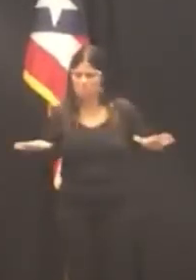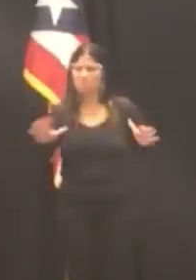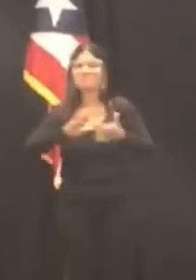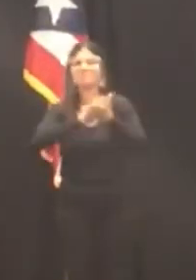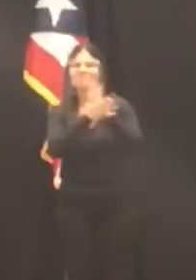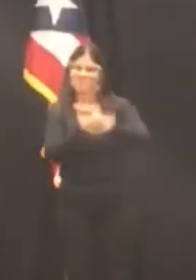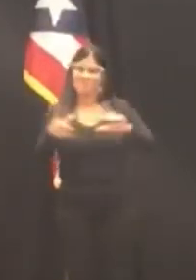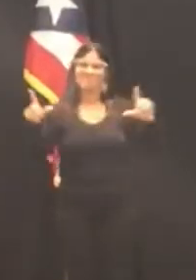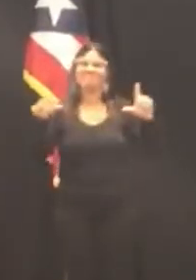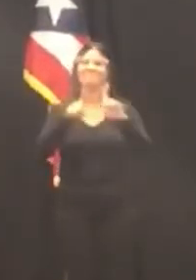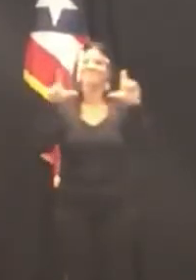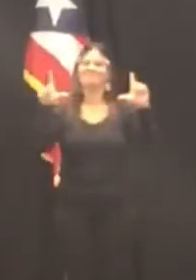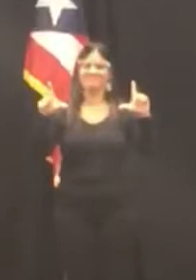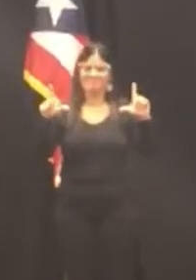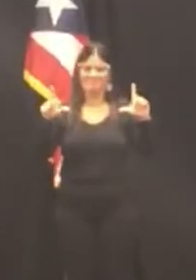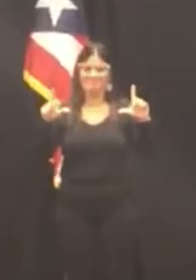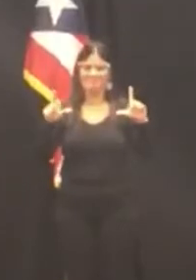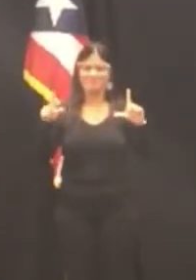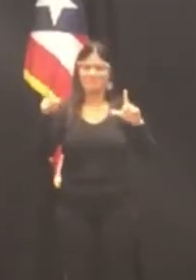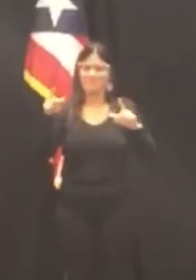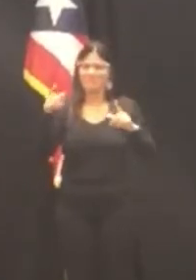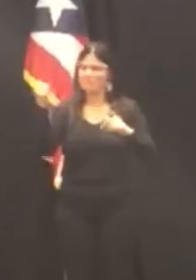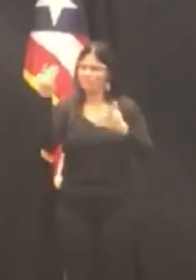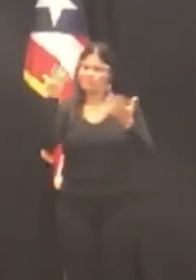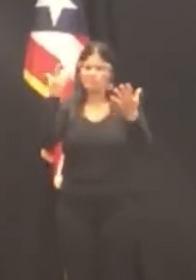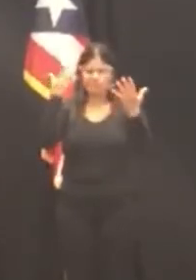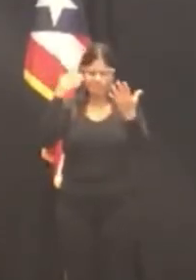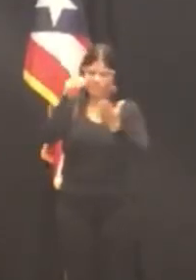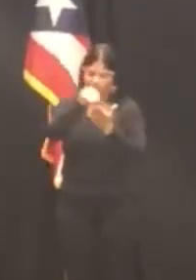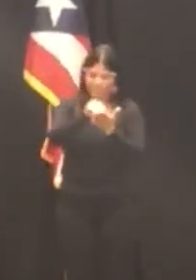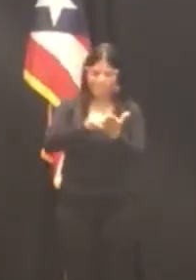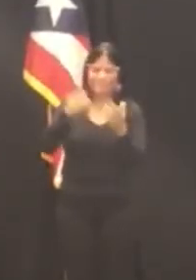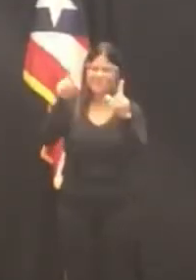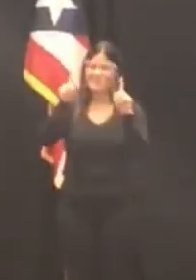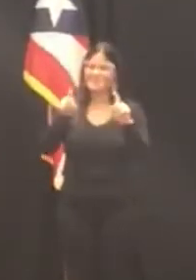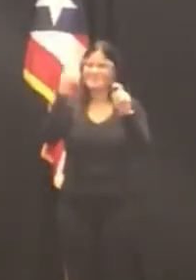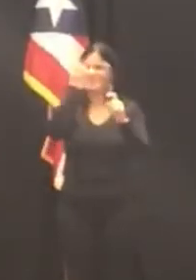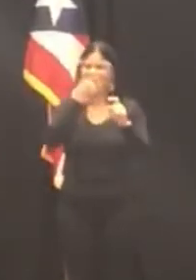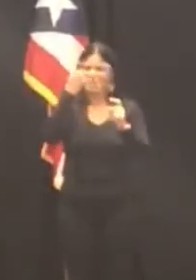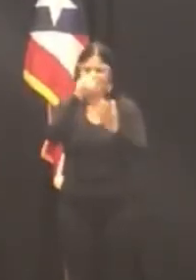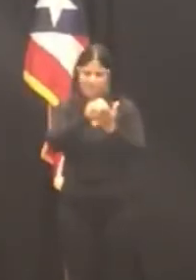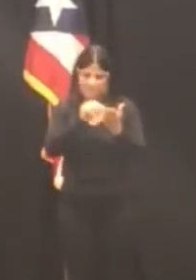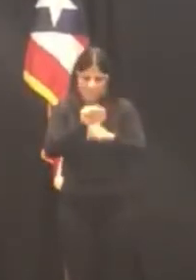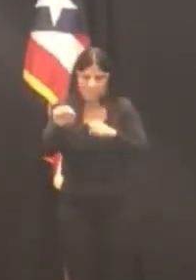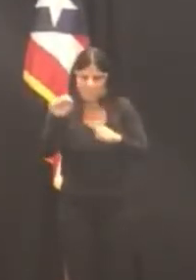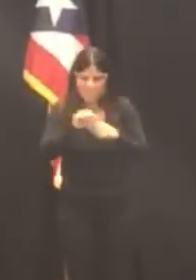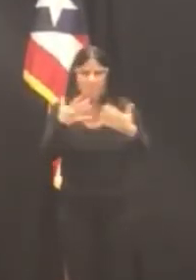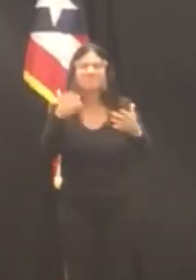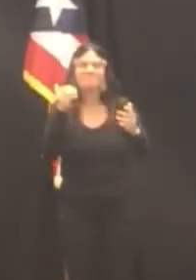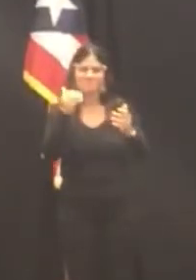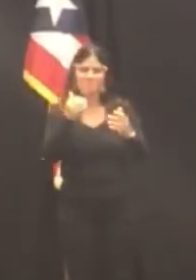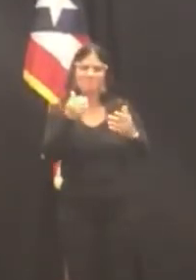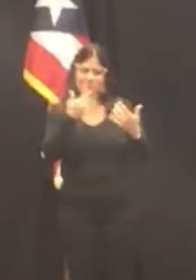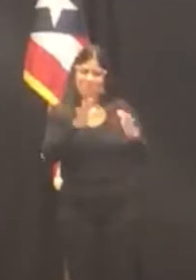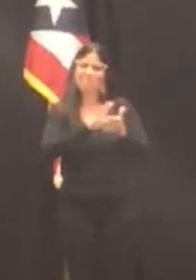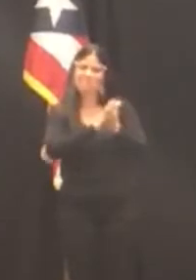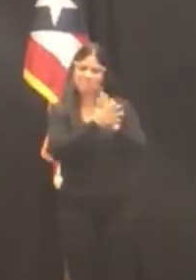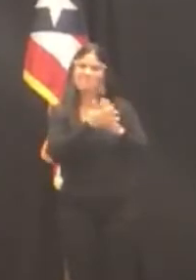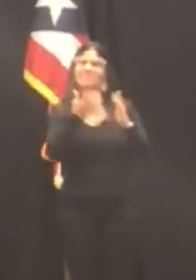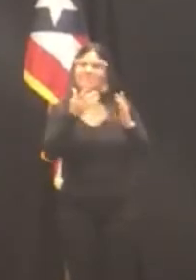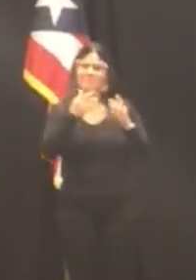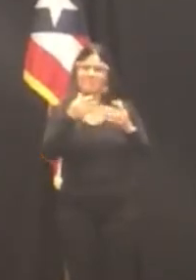intento, la licenciada Brignoni Mártir inició labores en la rama judicial. Comenzó como oficial